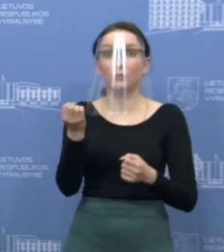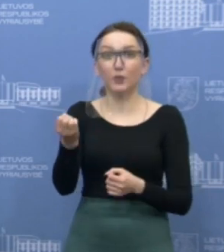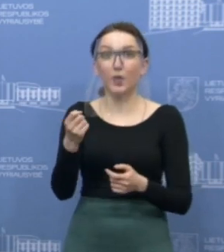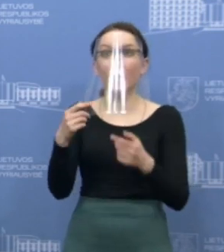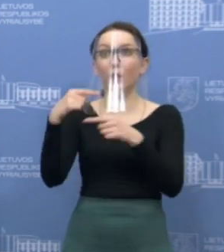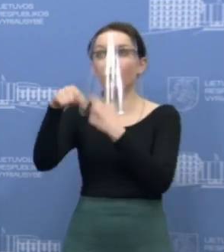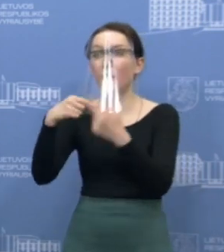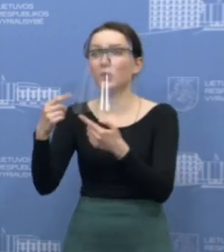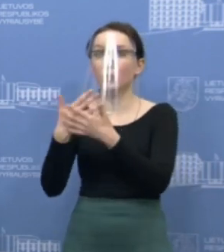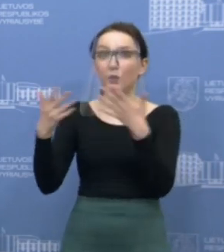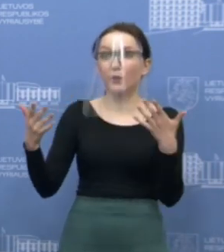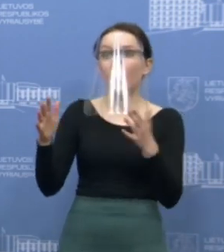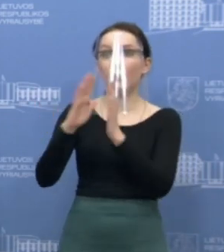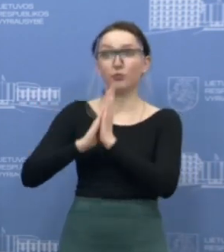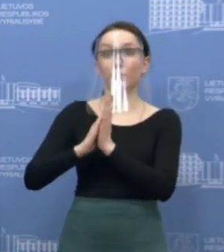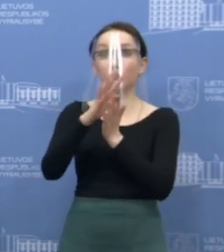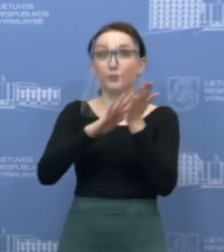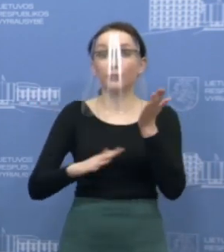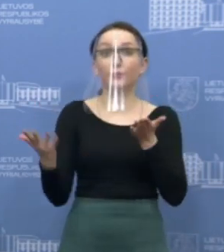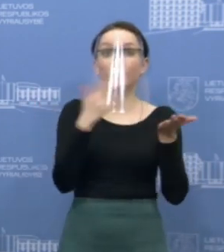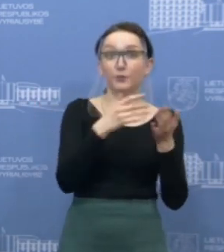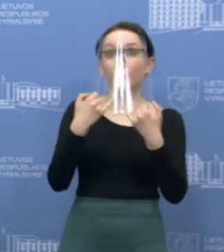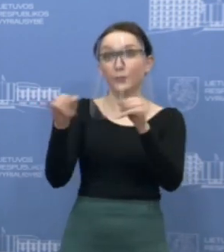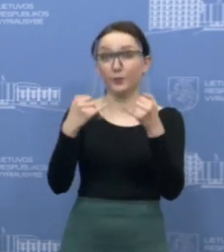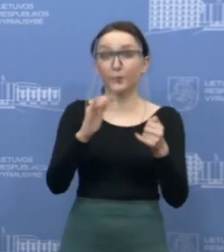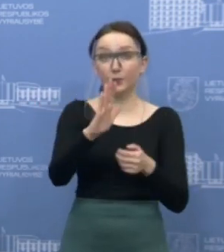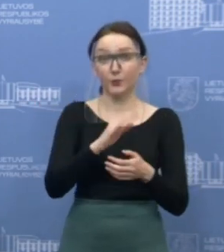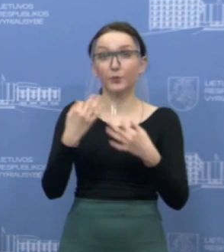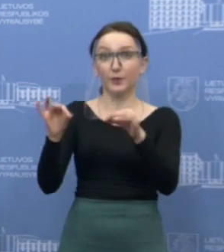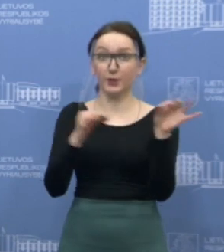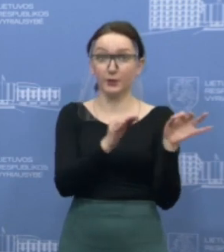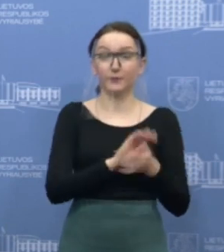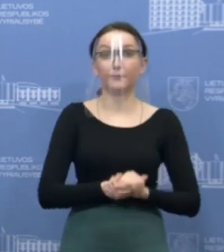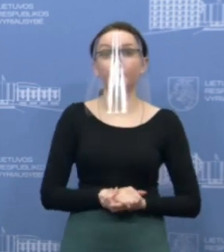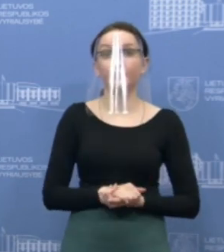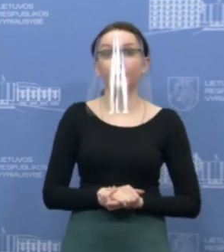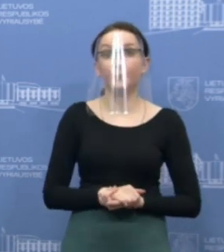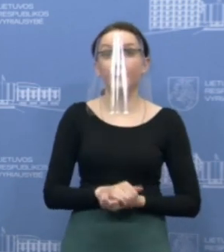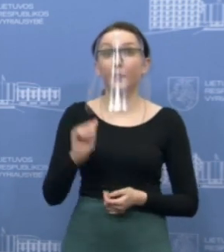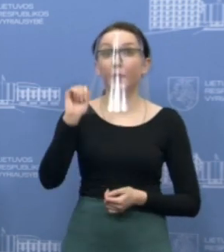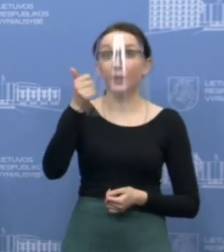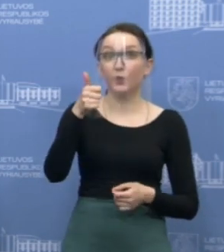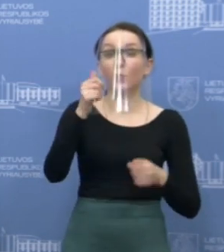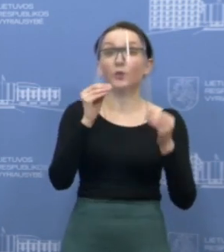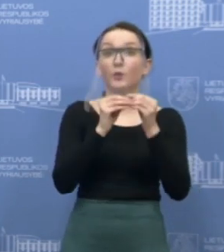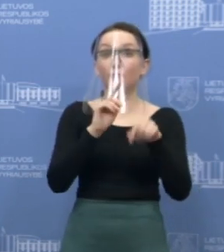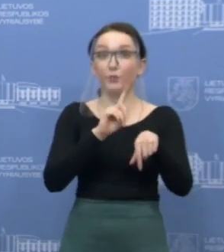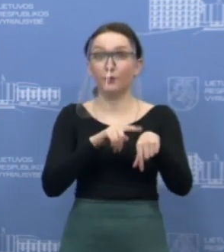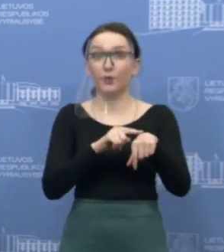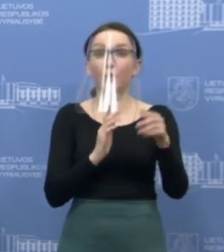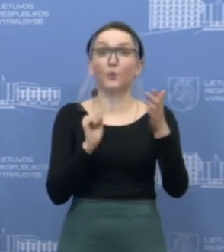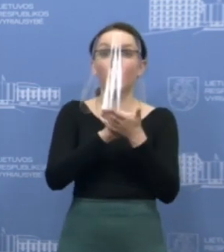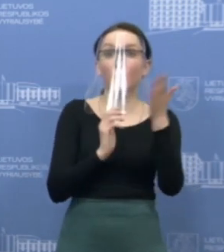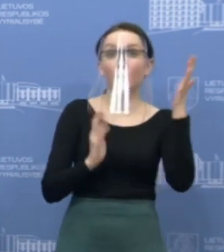ieškome gamintojų ir būsime pasiruošę suteikti jiem visus reikiamus leidimus. Rytoj, 10 valandą, mes